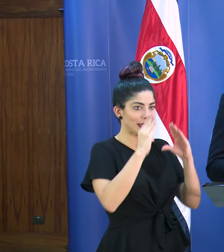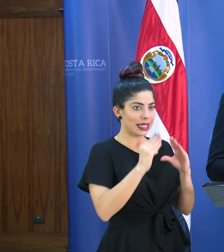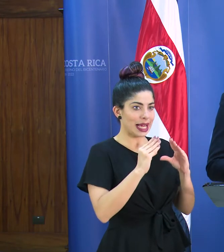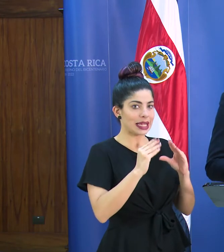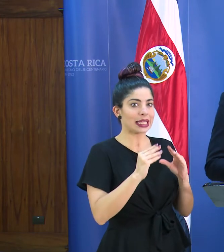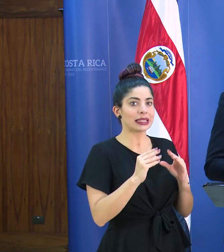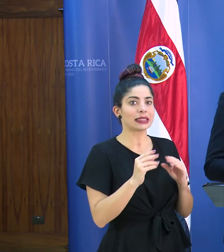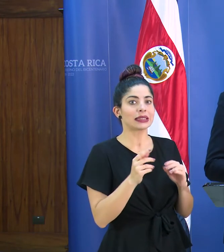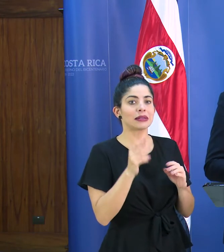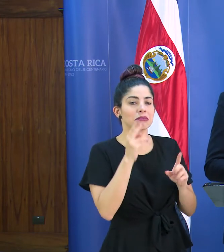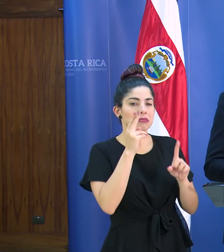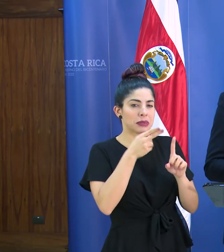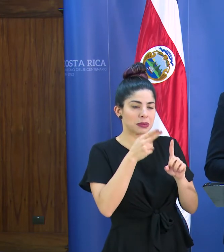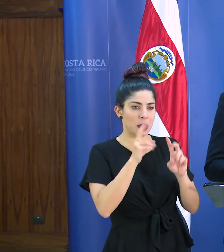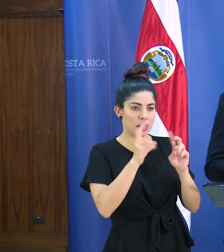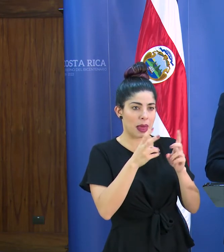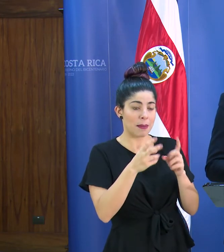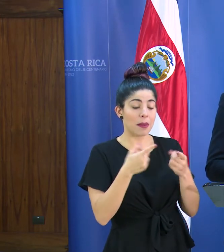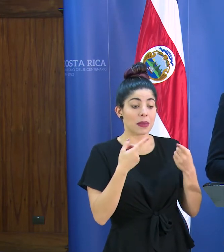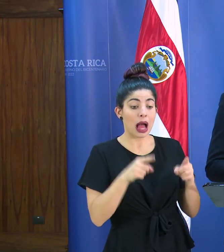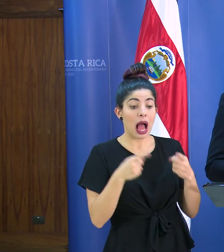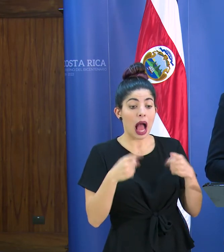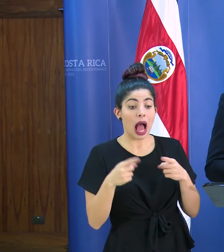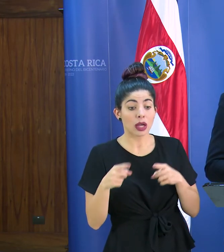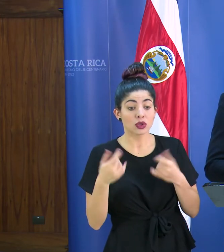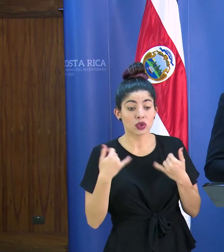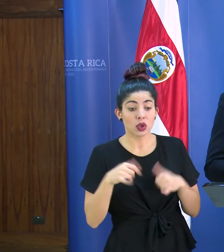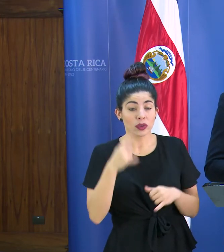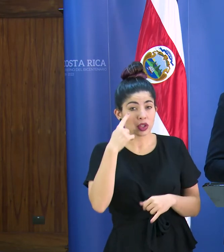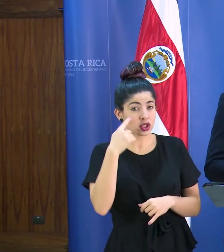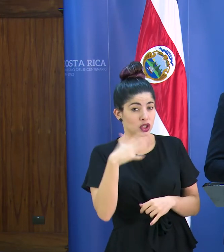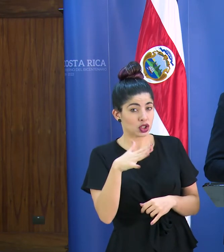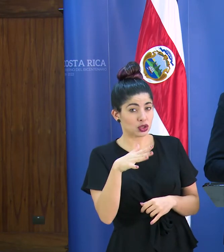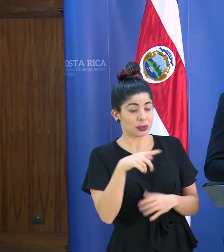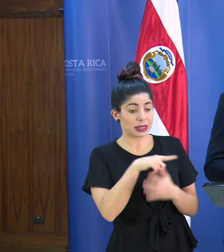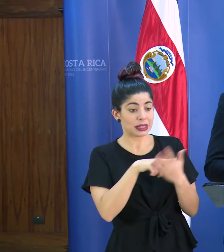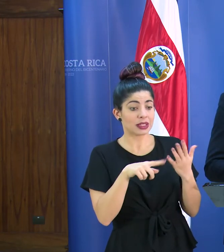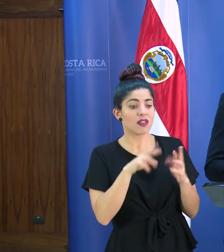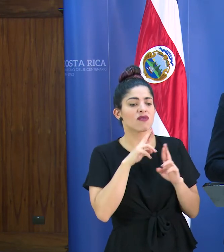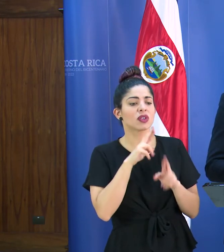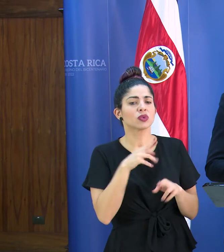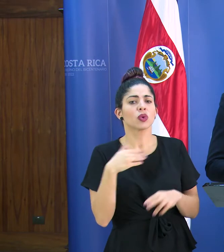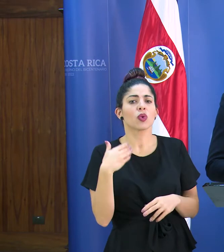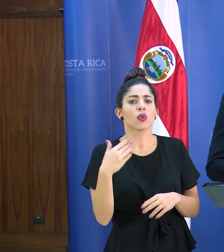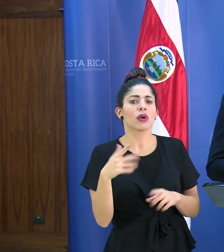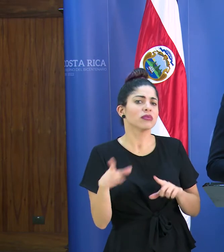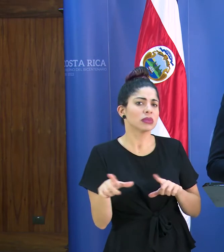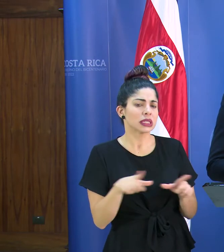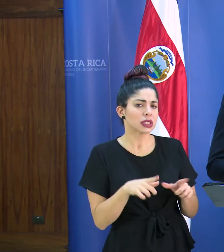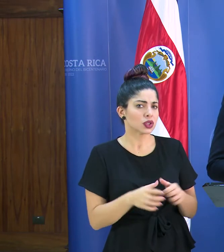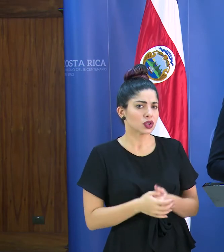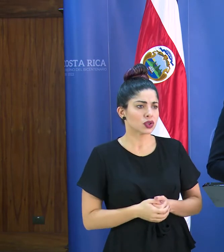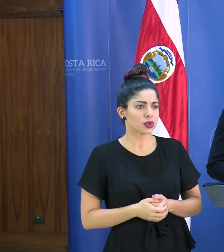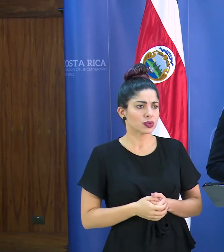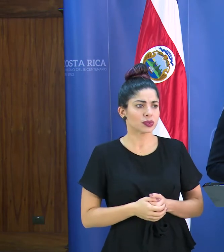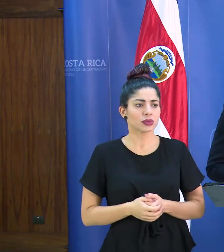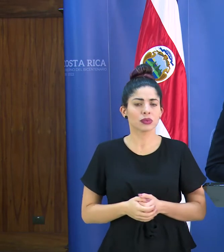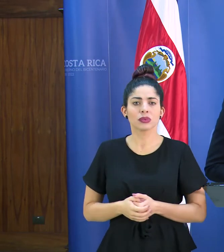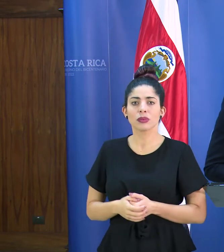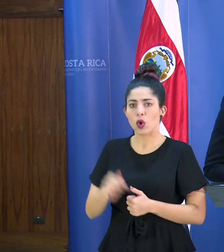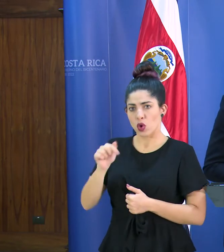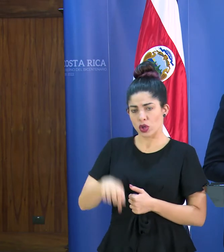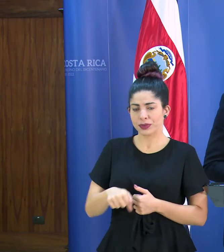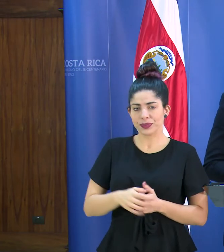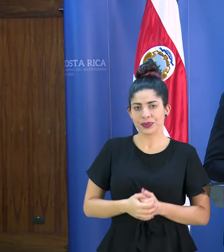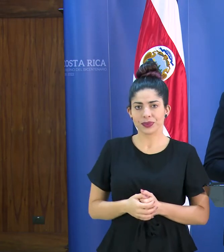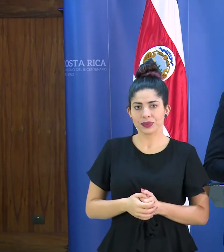básicamente un poco en ese sentido los casos que todavía son sospechosos los resultados para cuando estarían ya listos para